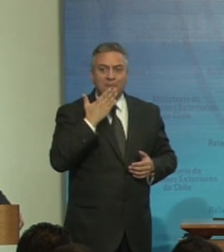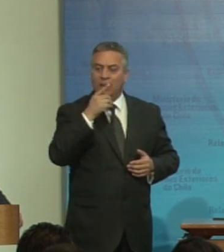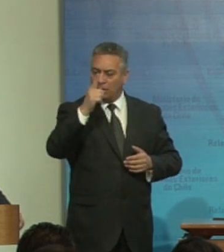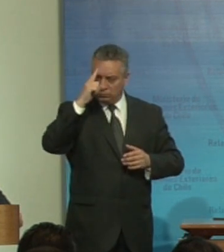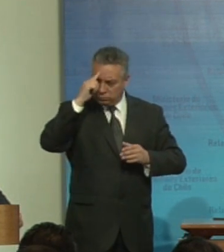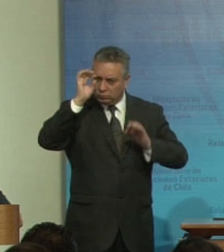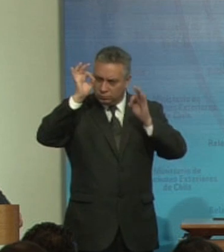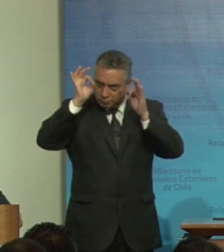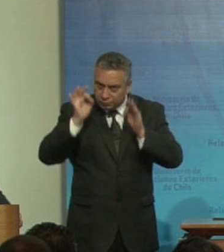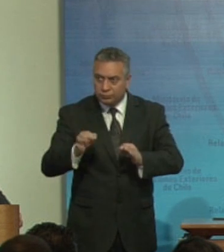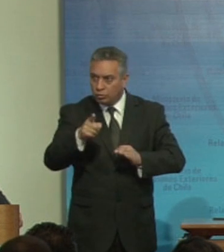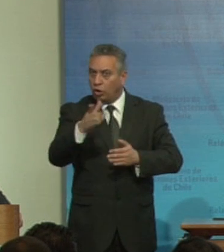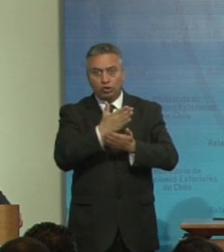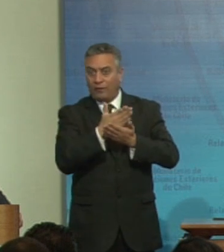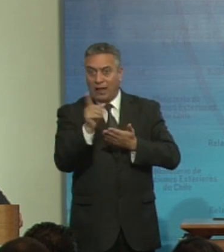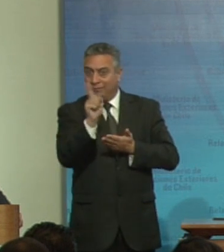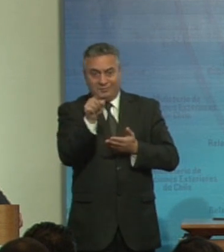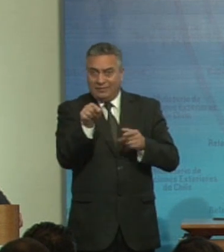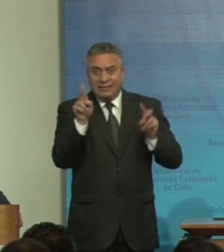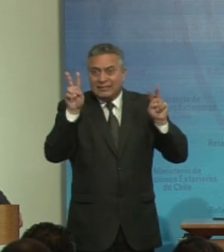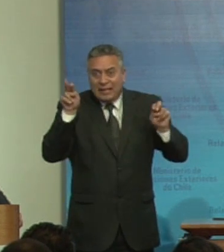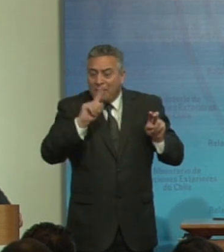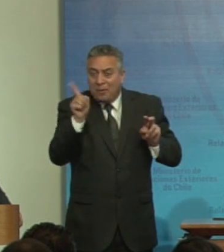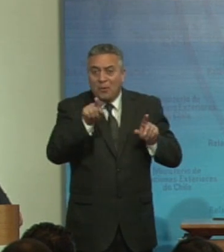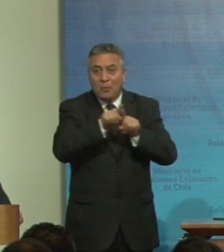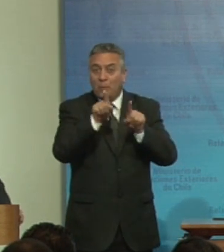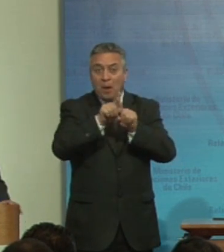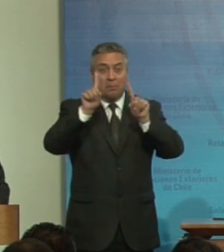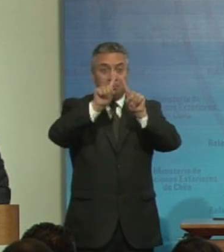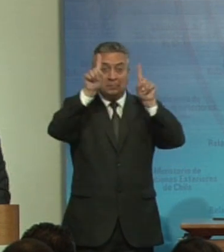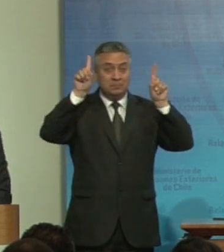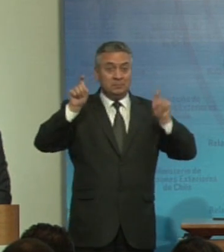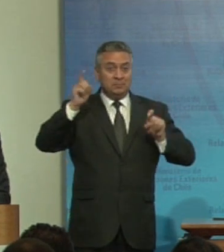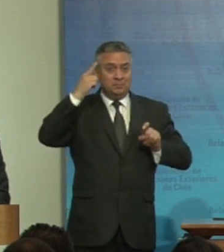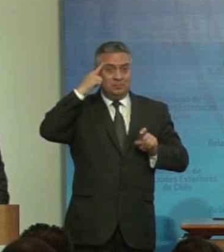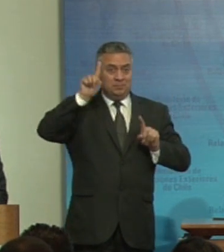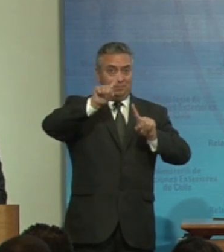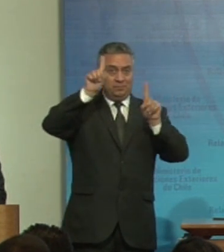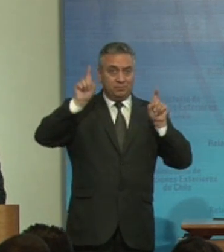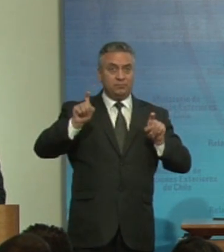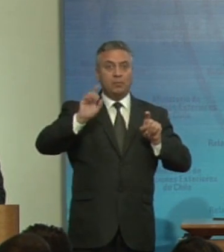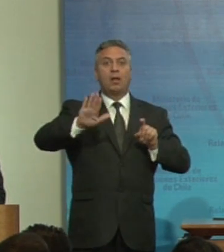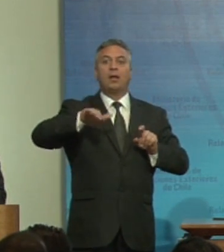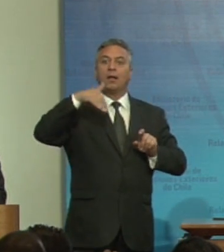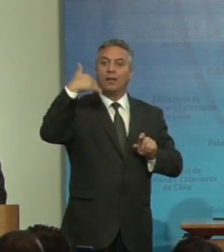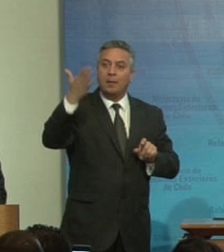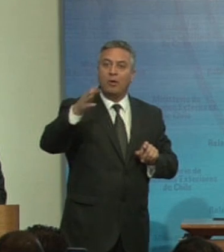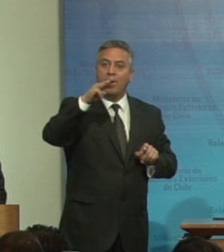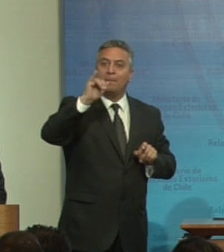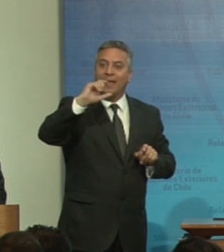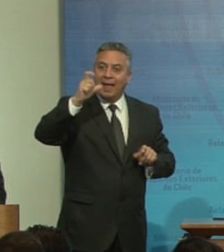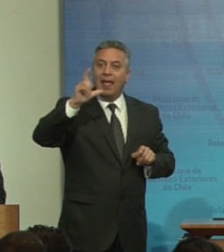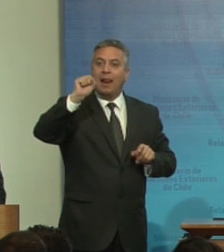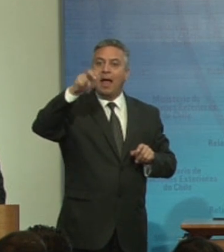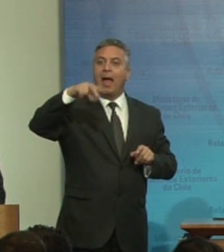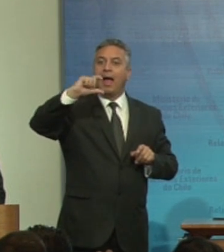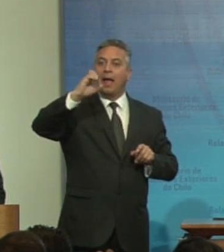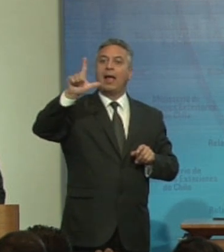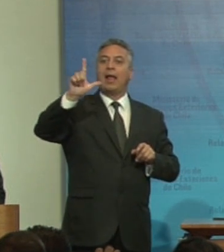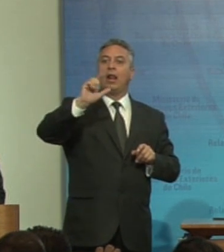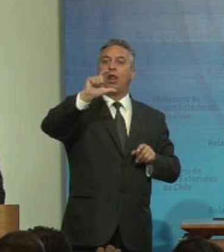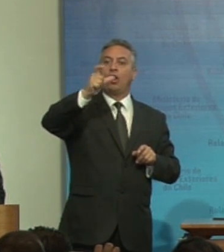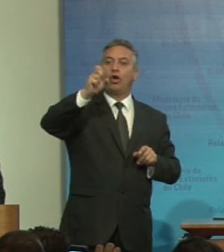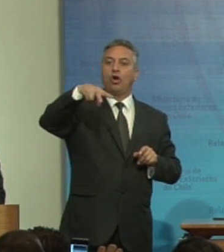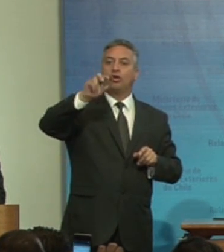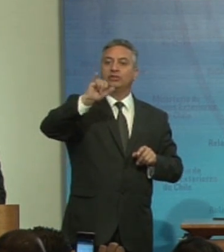cuando todavía esto no era tema cuando era totalmente marginal luego Miguel Ángel González los distintos